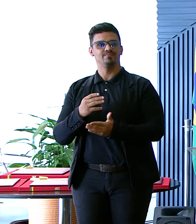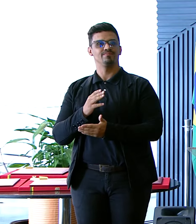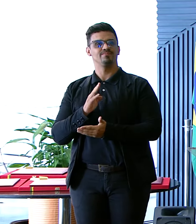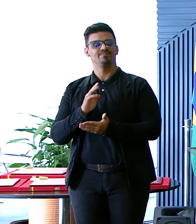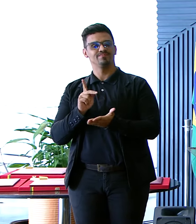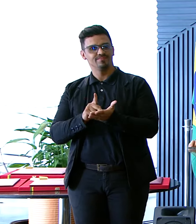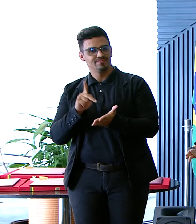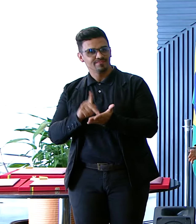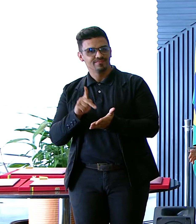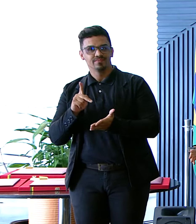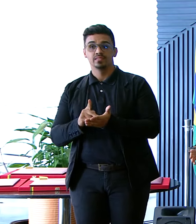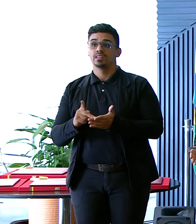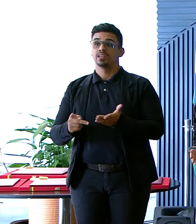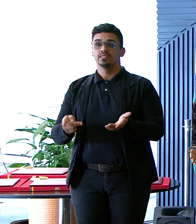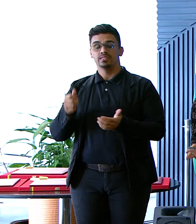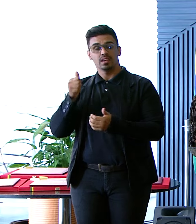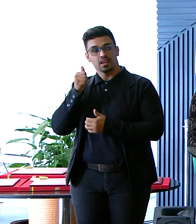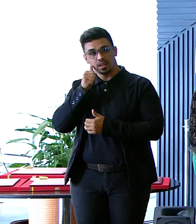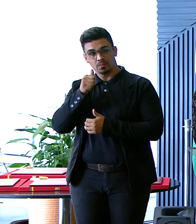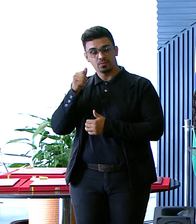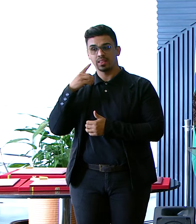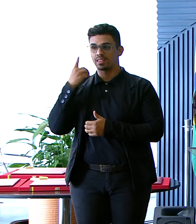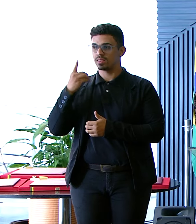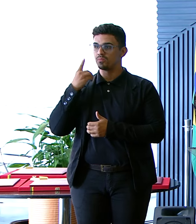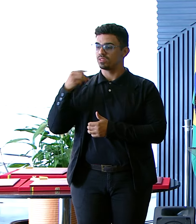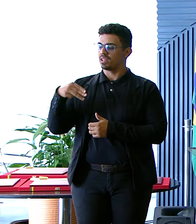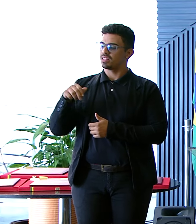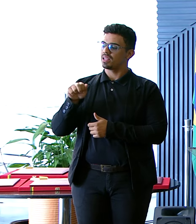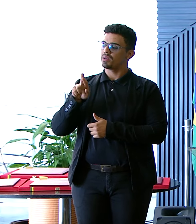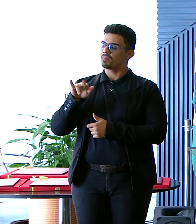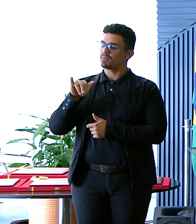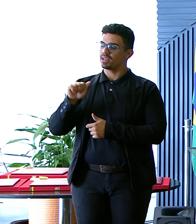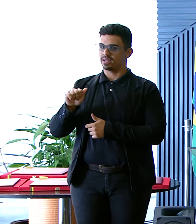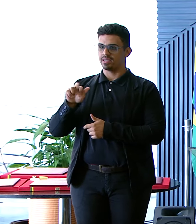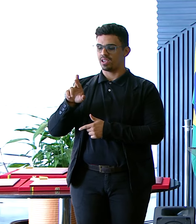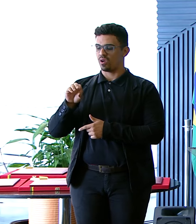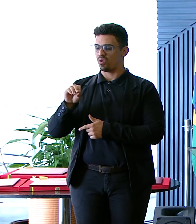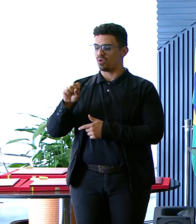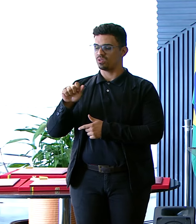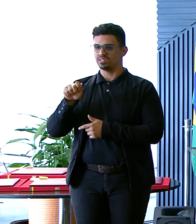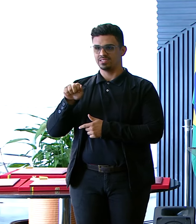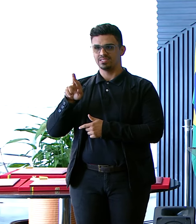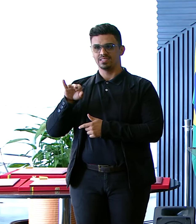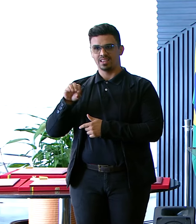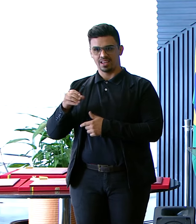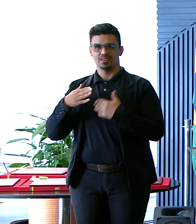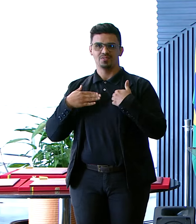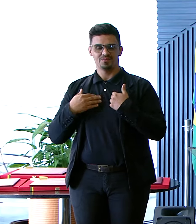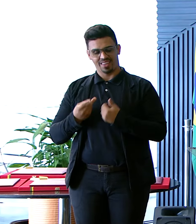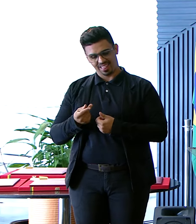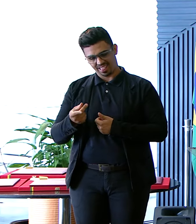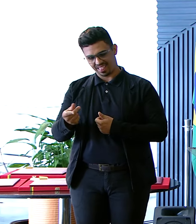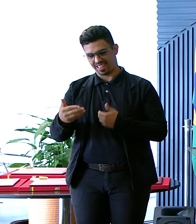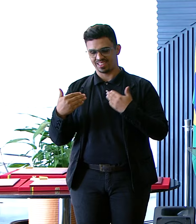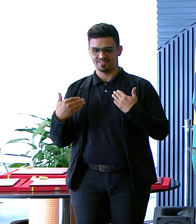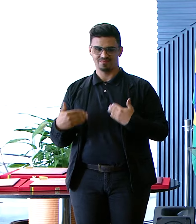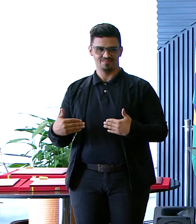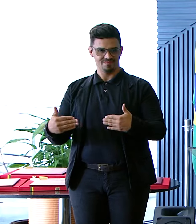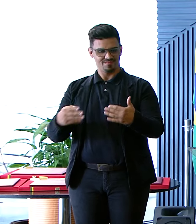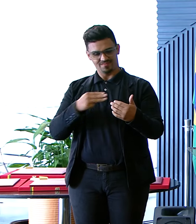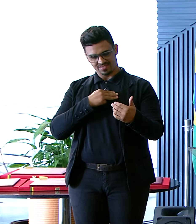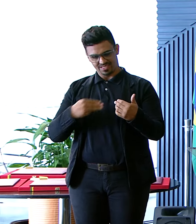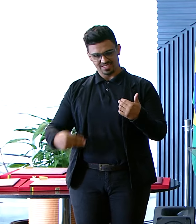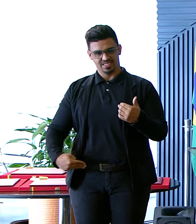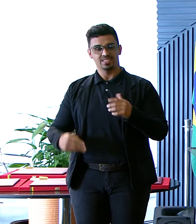A deputada Maria do Rosário Minha eterna Ministra Dos Direitos Humanos Do governo Da presidenta Dilma A